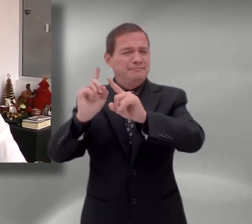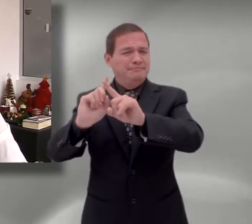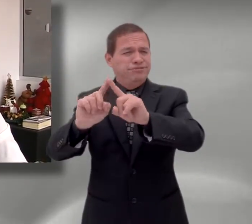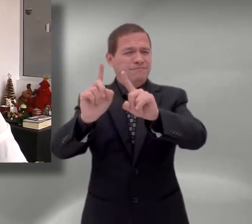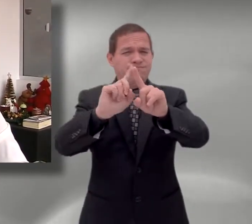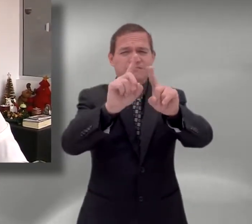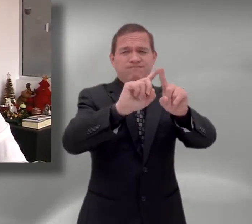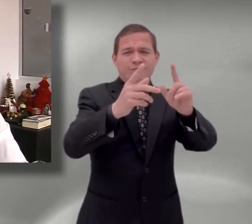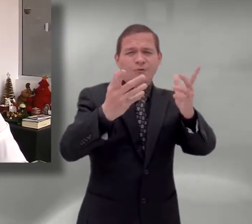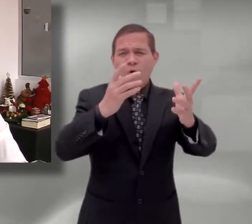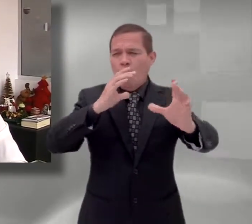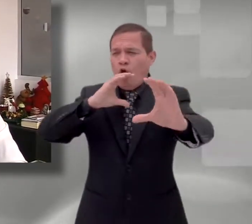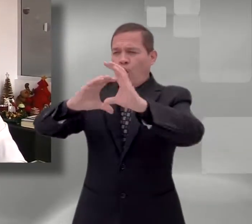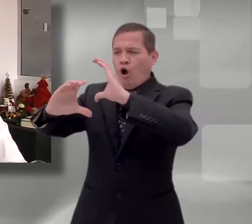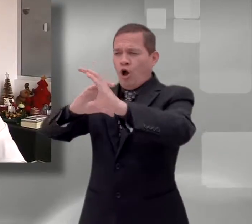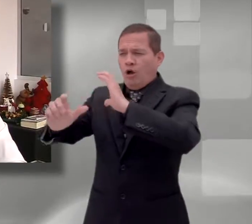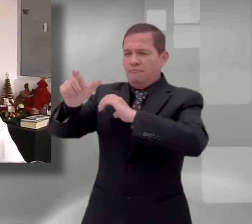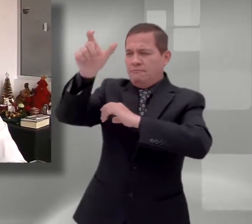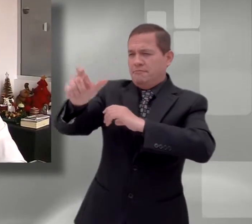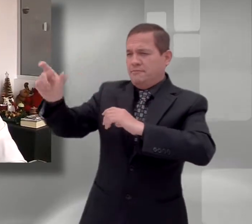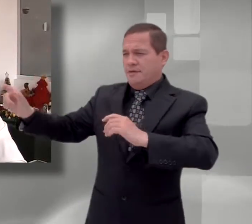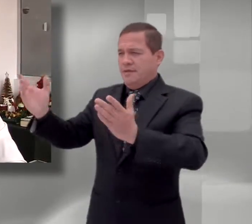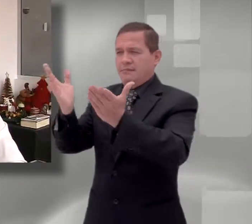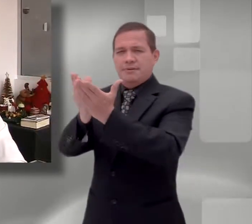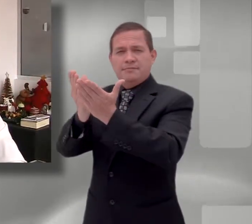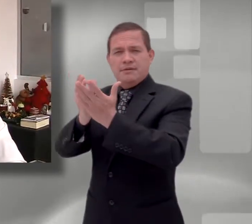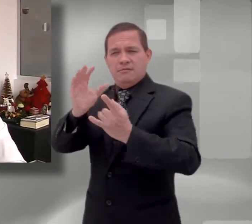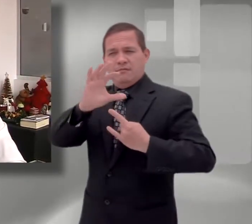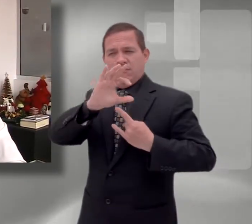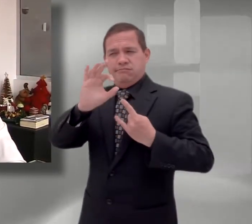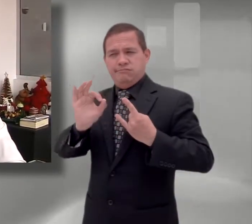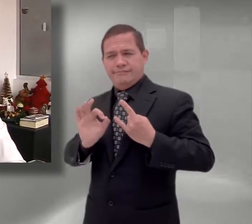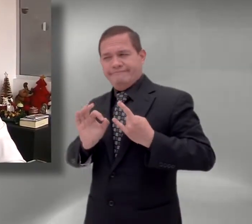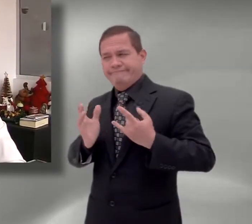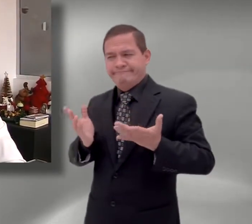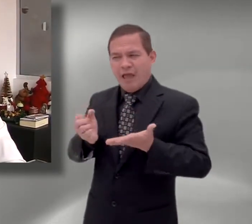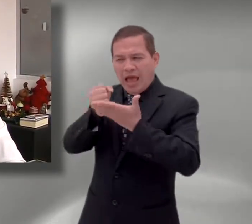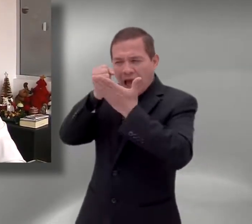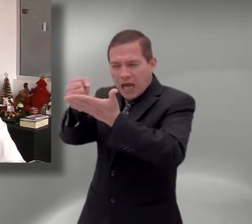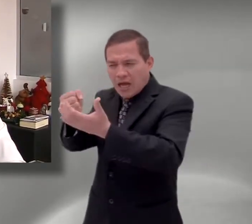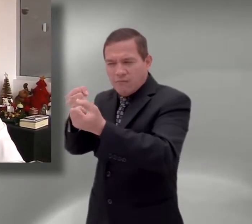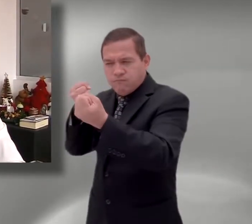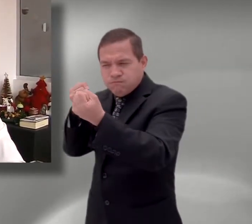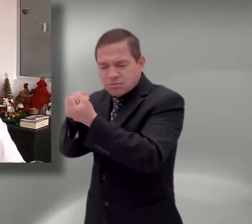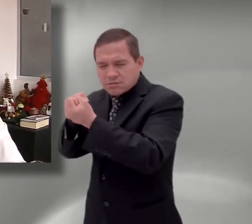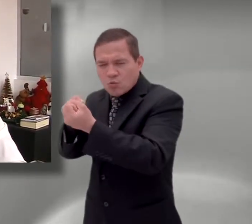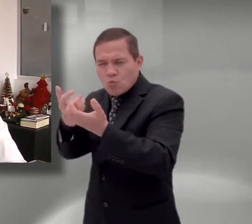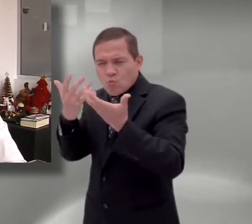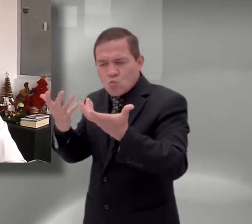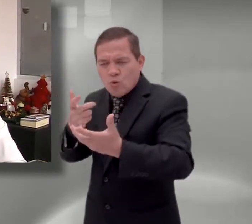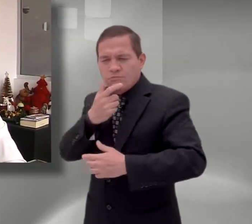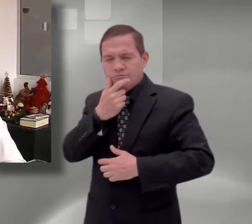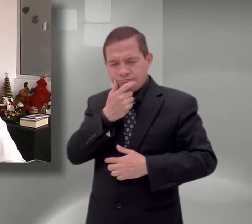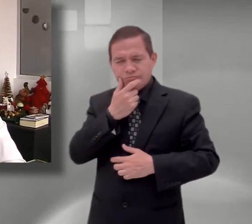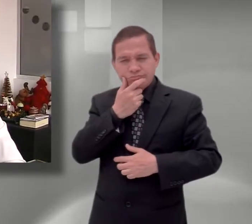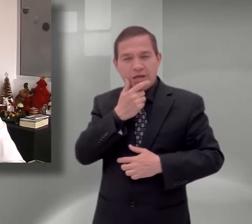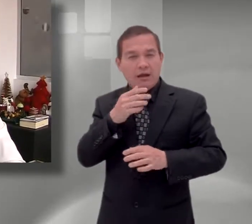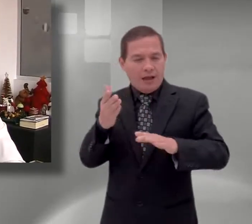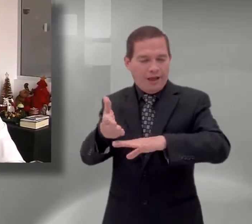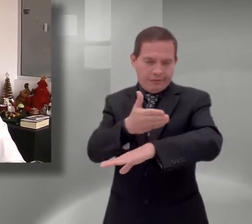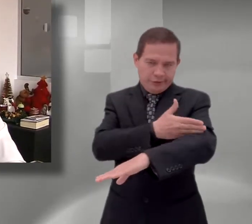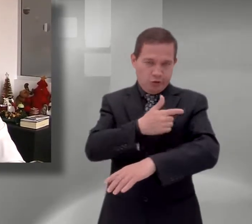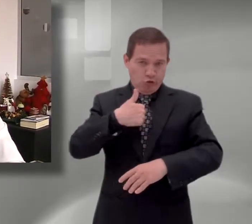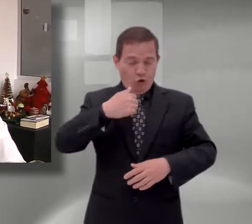que podrían ser muy efectivas, mucho más efectivas con nuestros estudiantes si realmente las